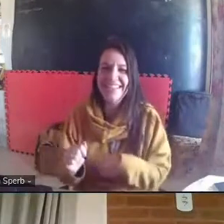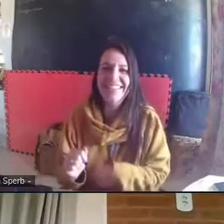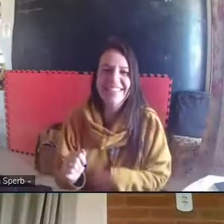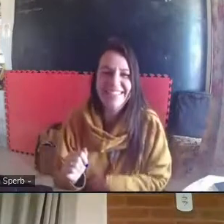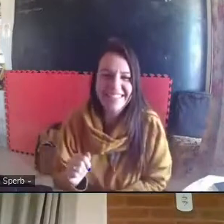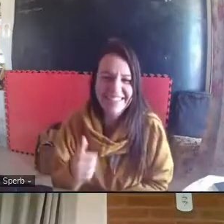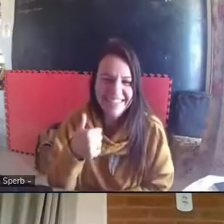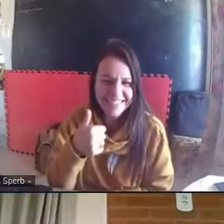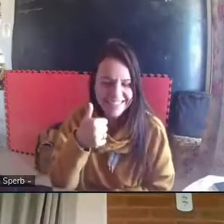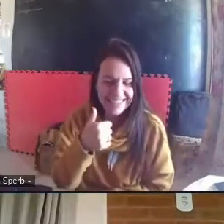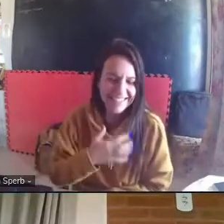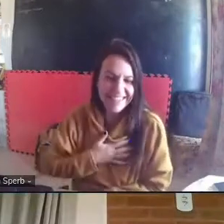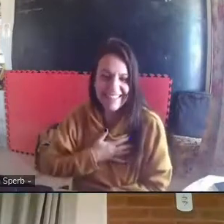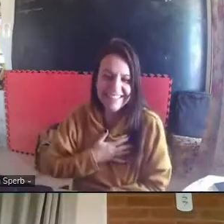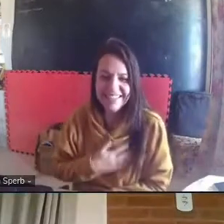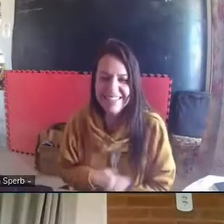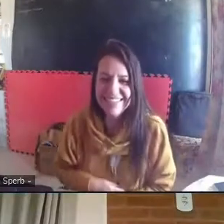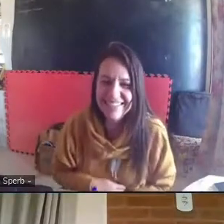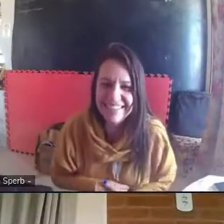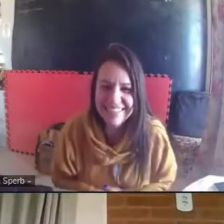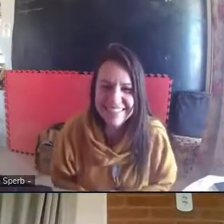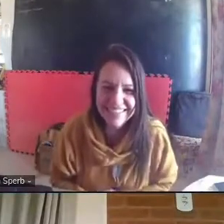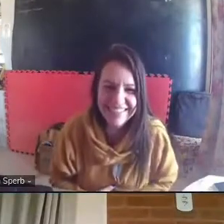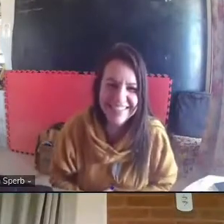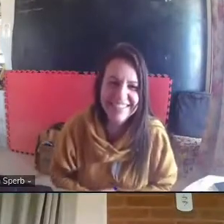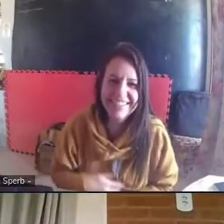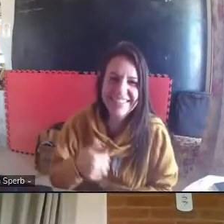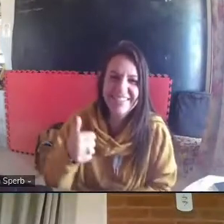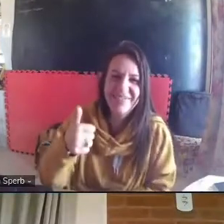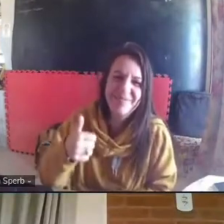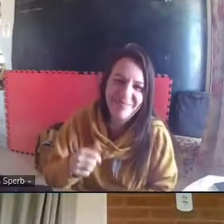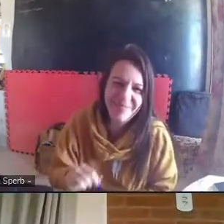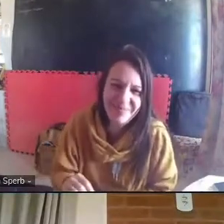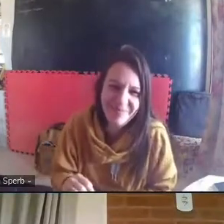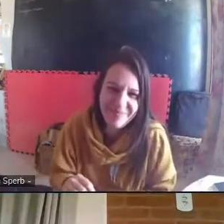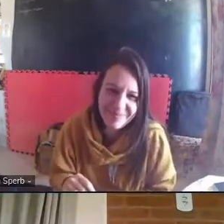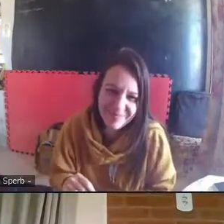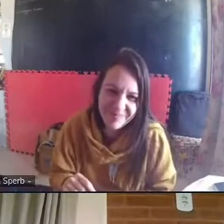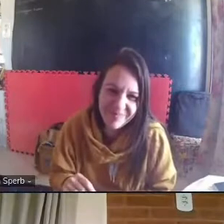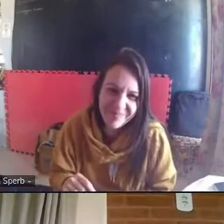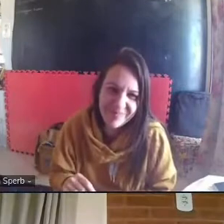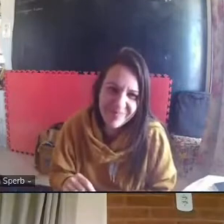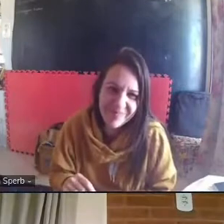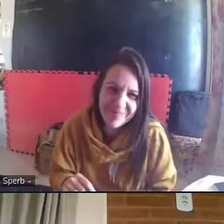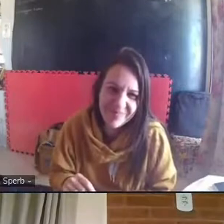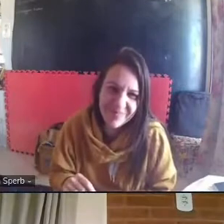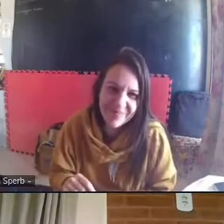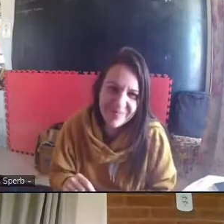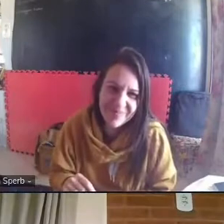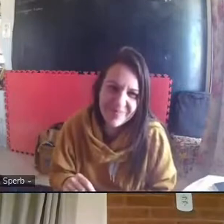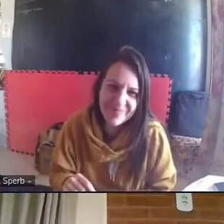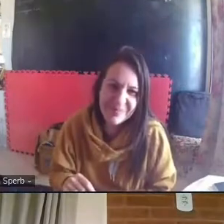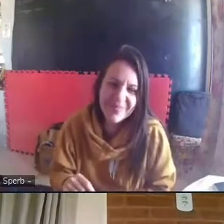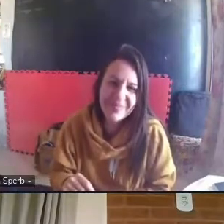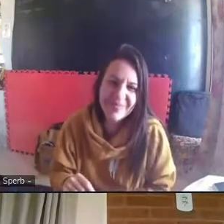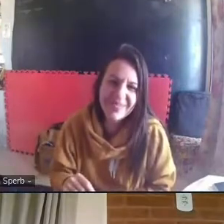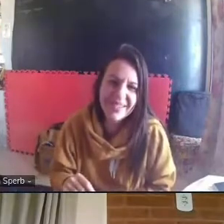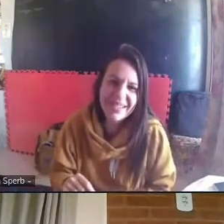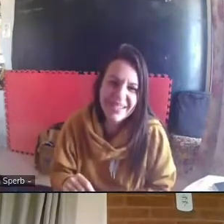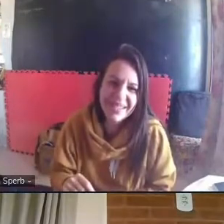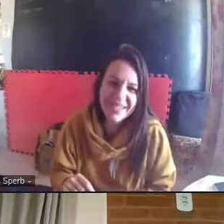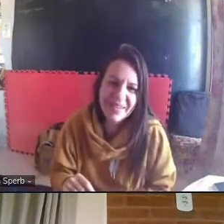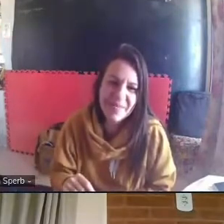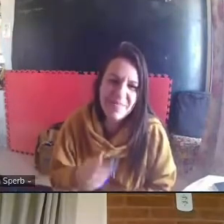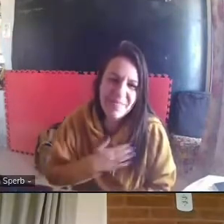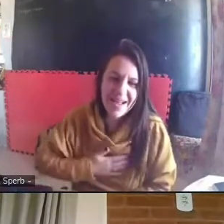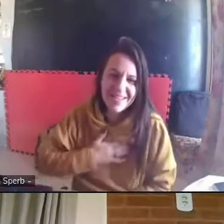Desculpa, professora, a Carolina está falando que ela pintou de azul também, até para focar um pouquinho na sinalização, na questão da